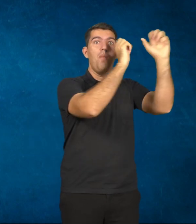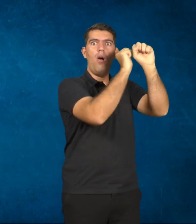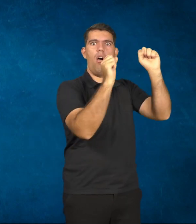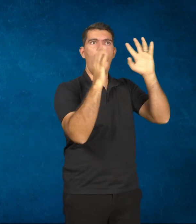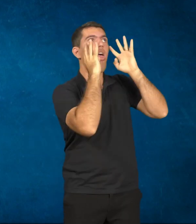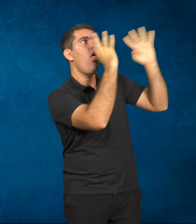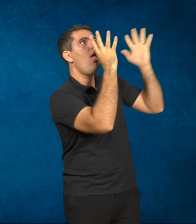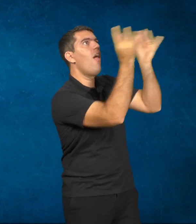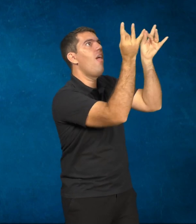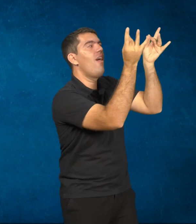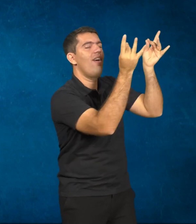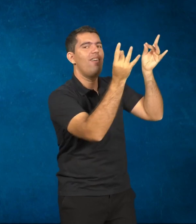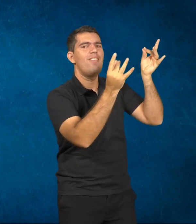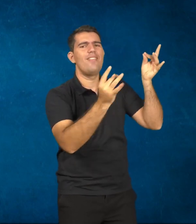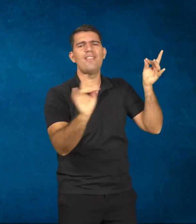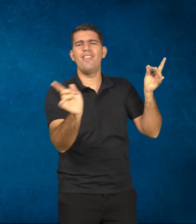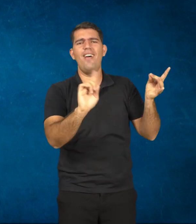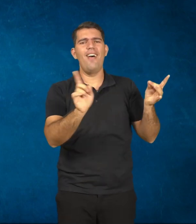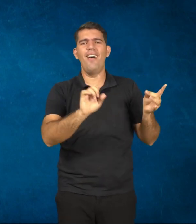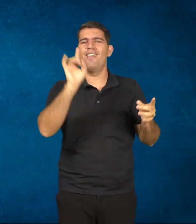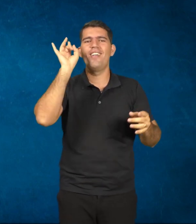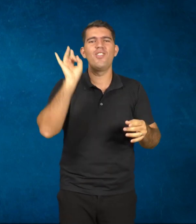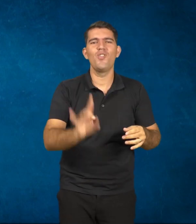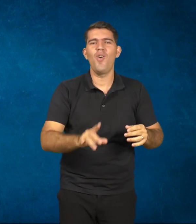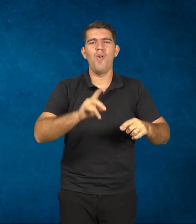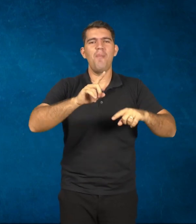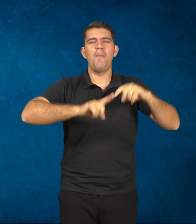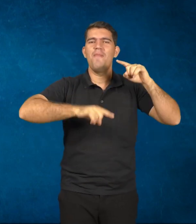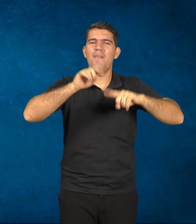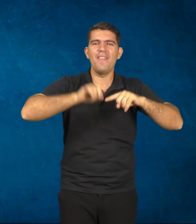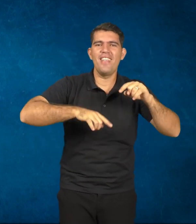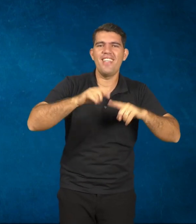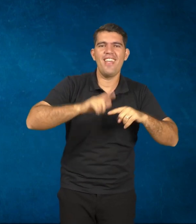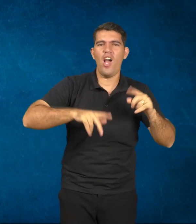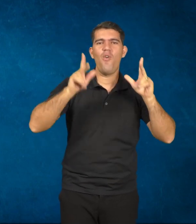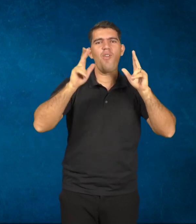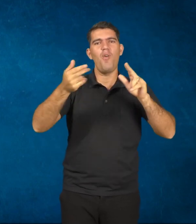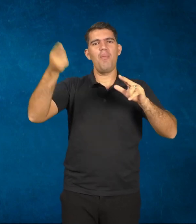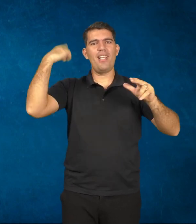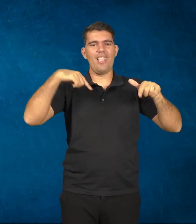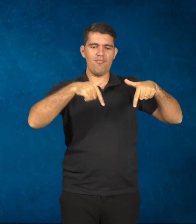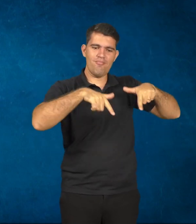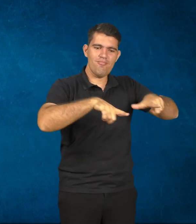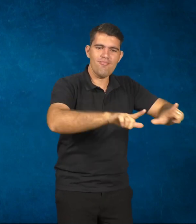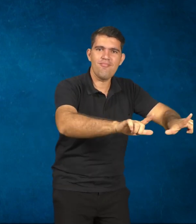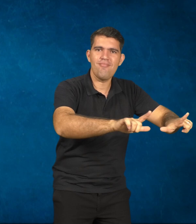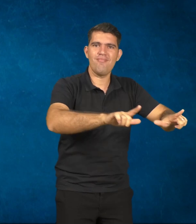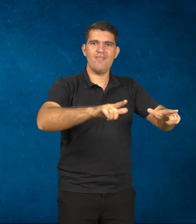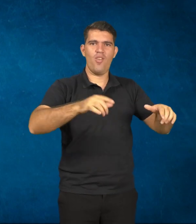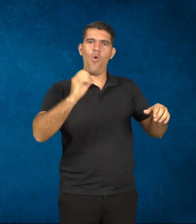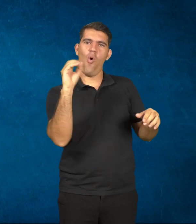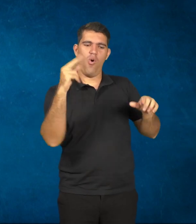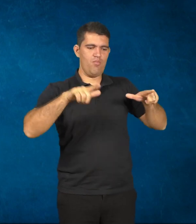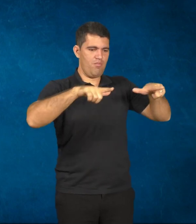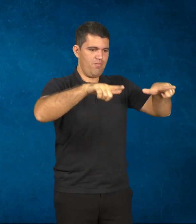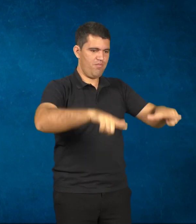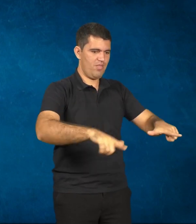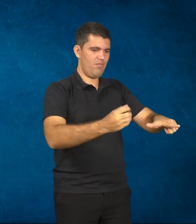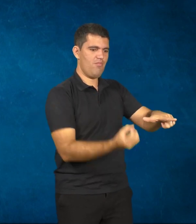uma ferramenta como foi o videocassete, o data show, enfim, o reto projetor, o afinado reto projetor. É uma